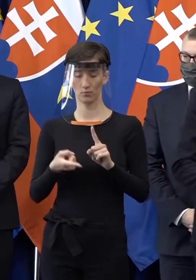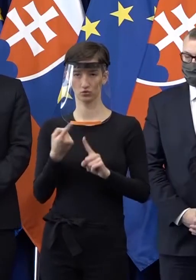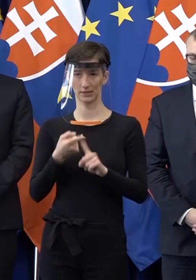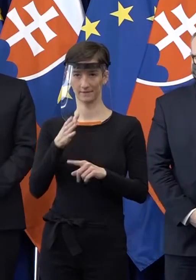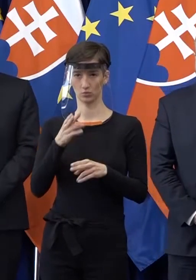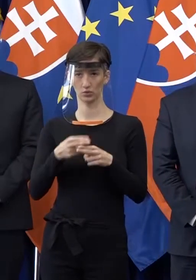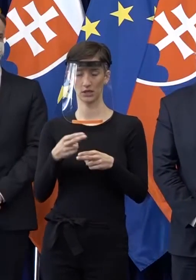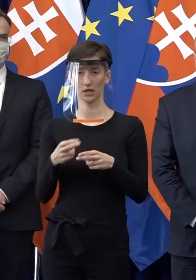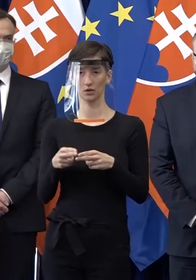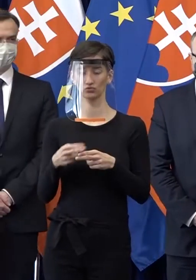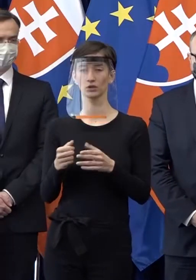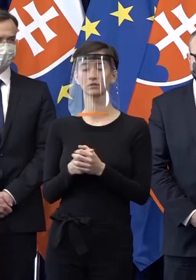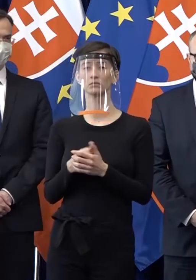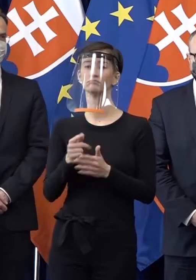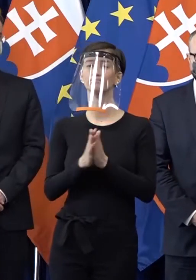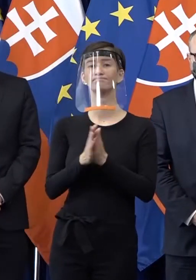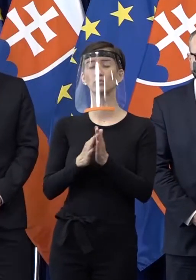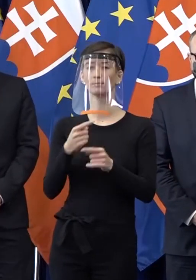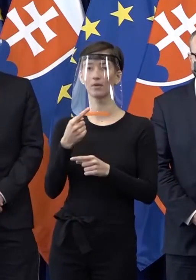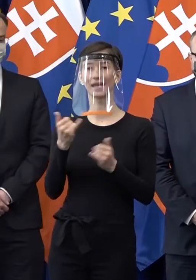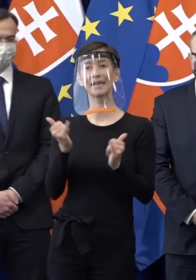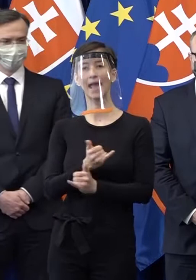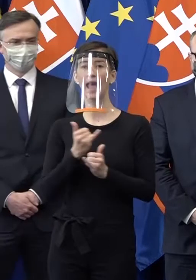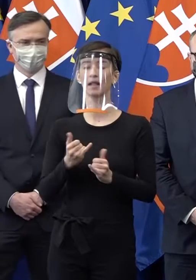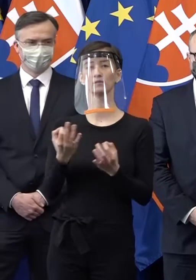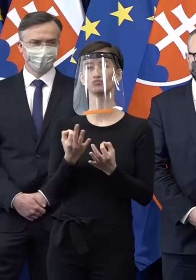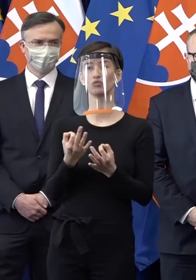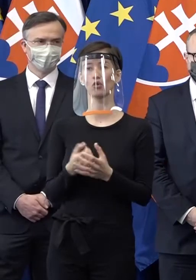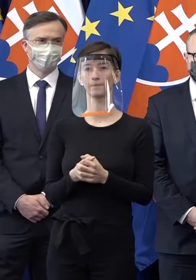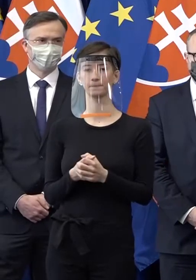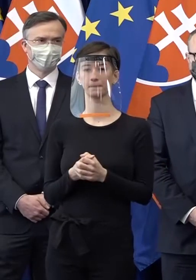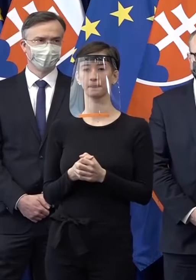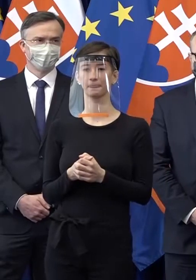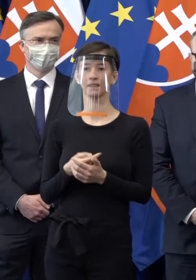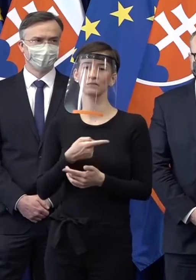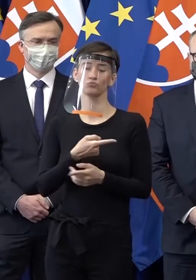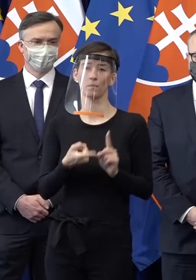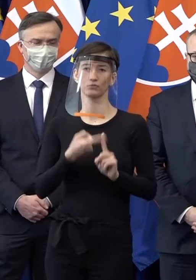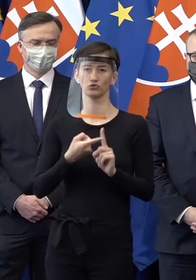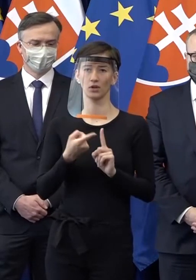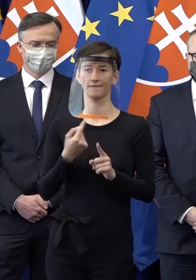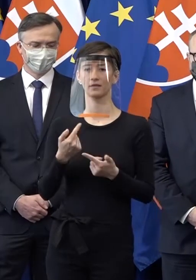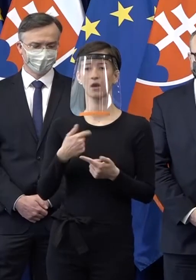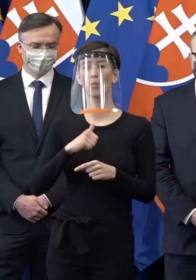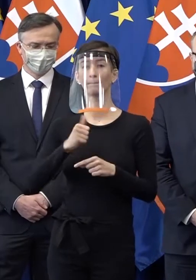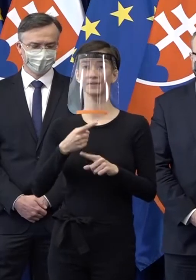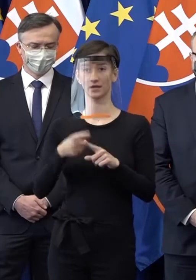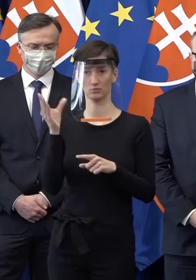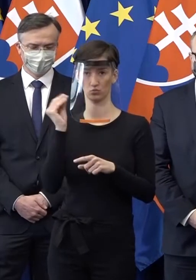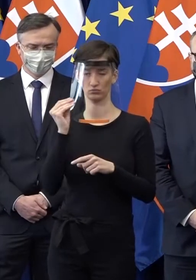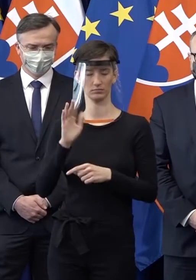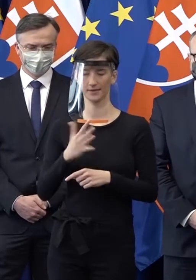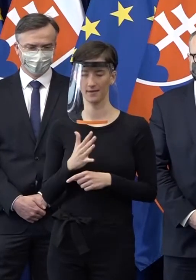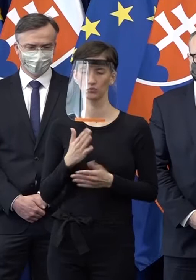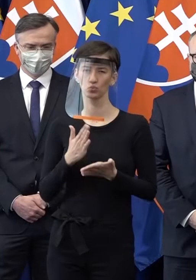by ste mohli povedať, čo z toho možno je reálne pre vás? No, oni tie požiadavky nie sú nové. My už komunikujeme nejaký ten